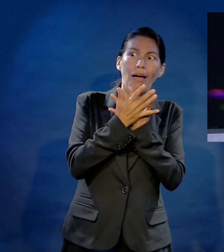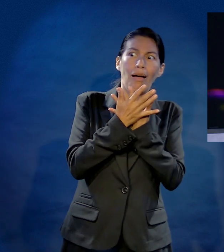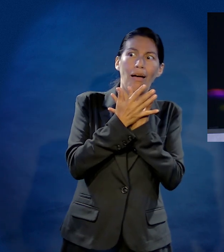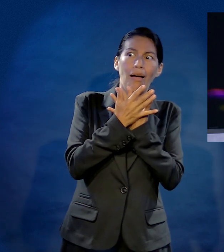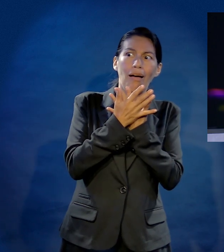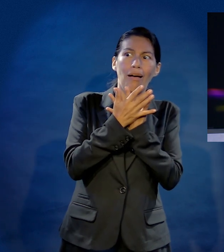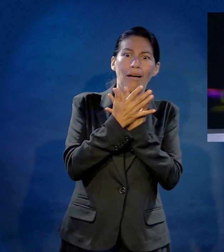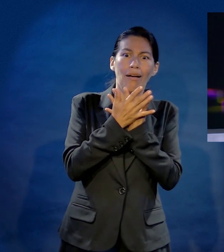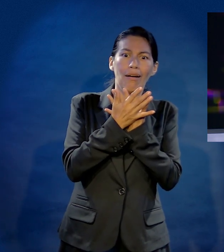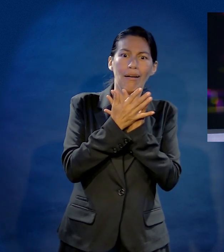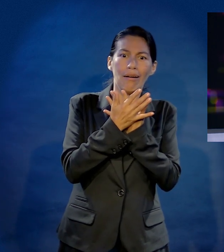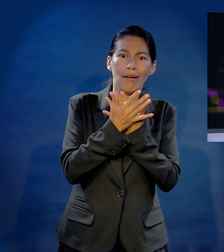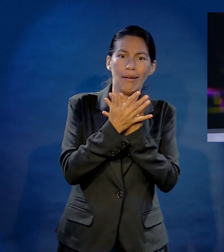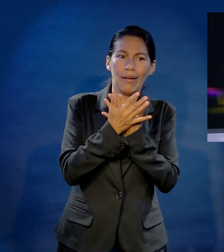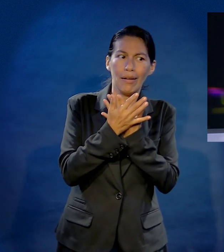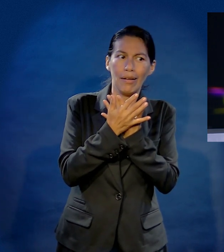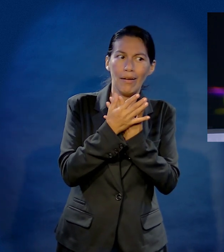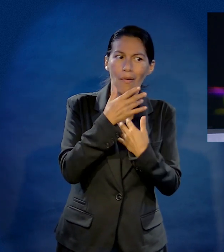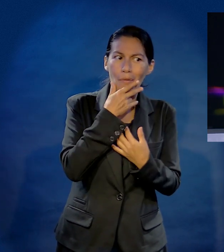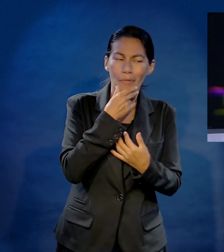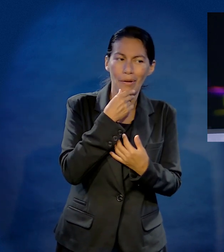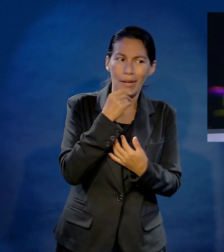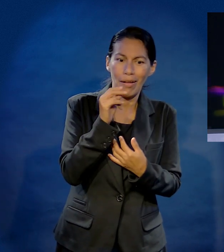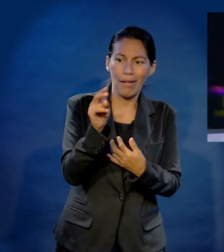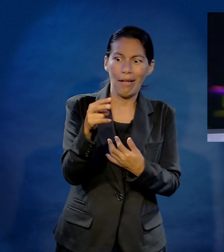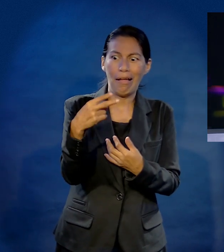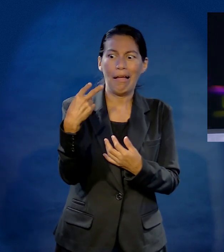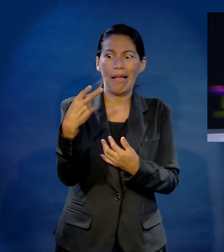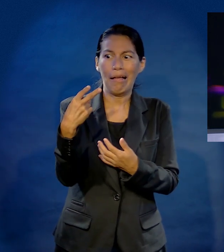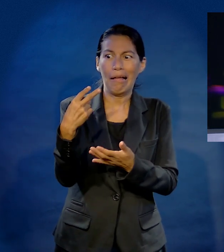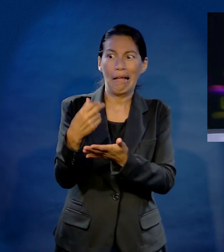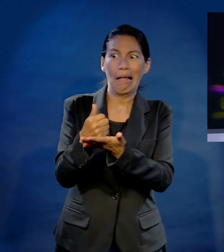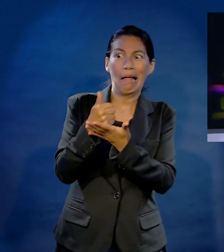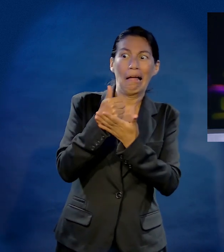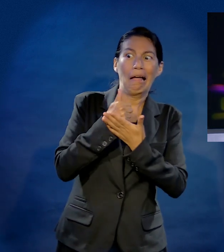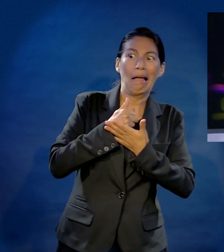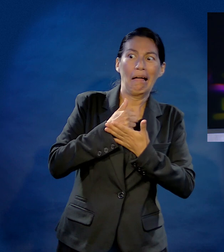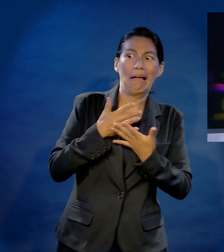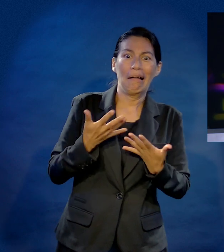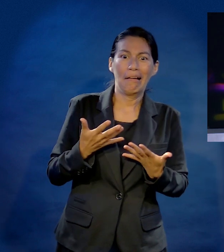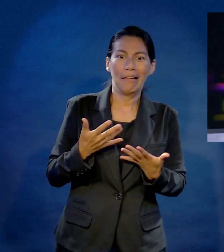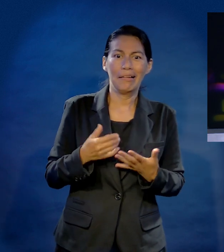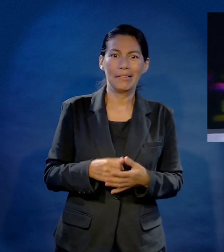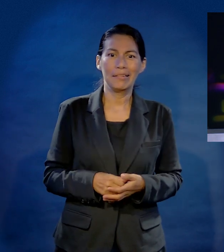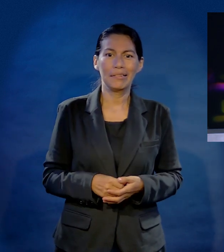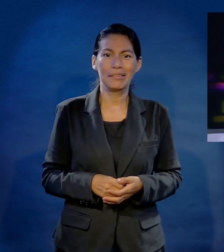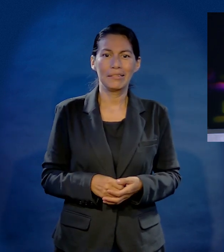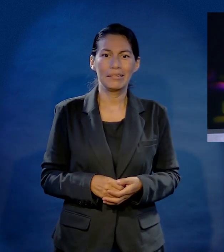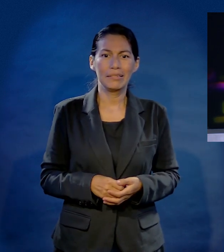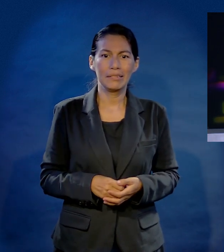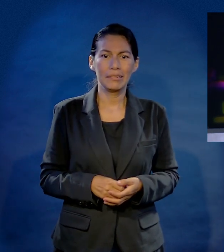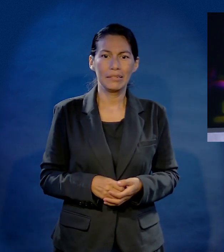Mire, yo no lo podía creer, yo me le quedé viendo, él me miró con ojos de, auxilio.